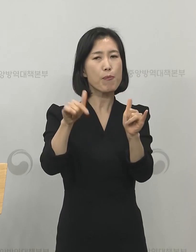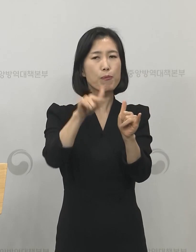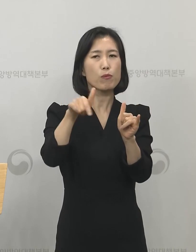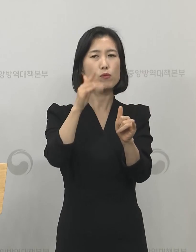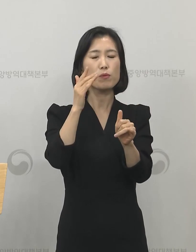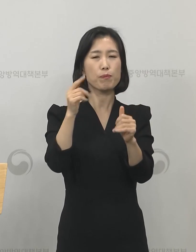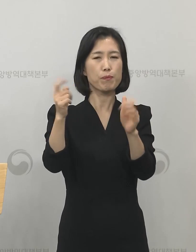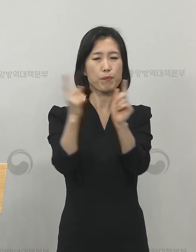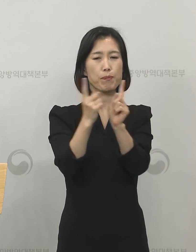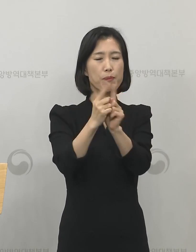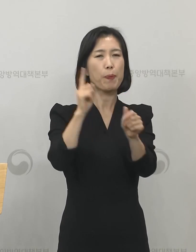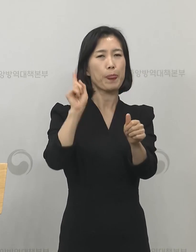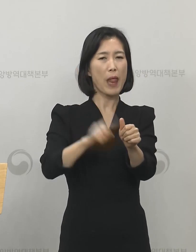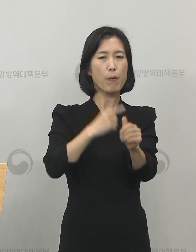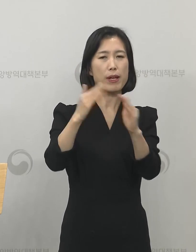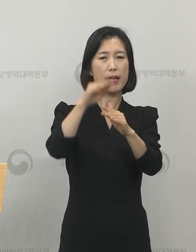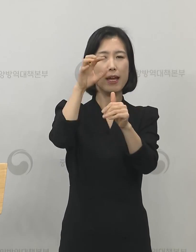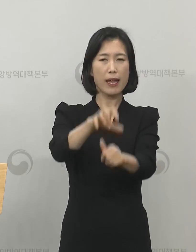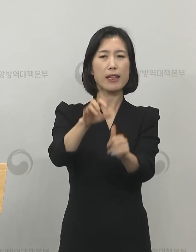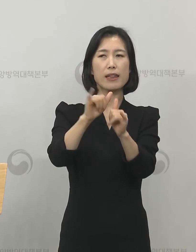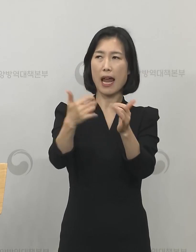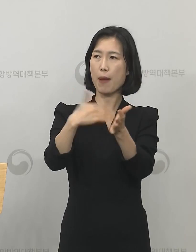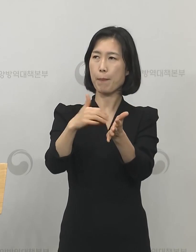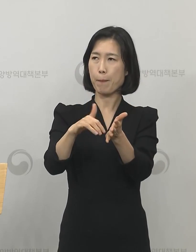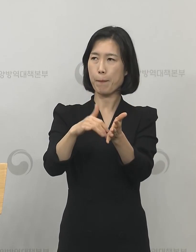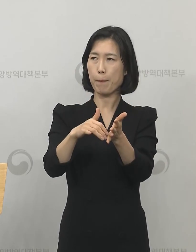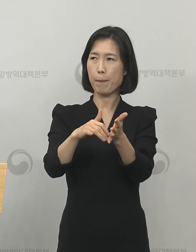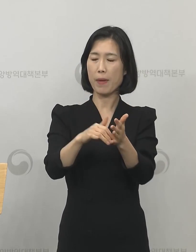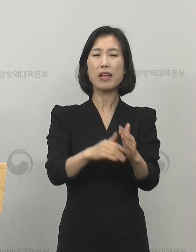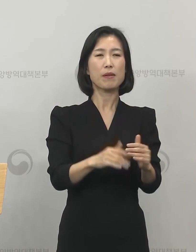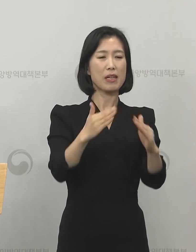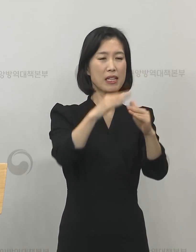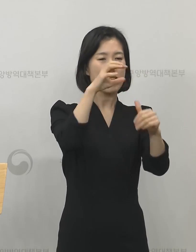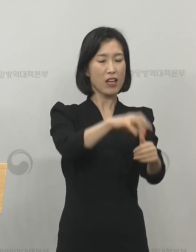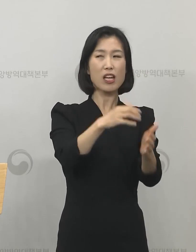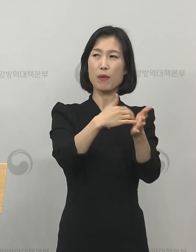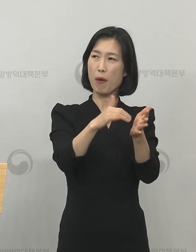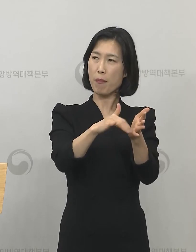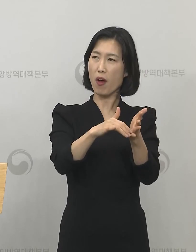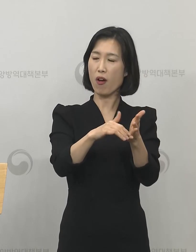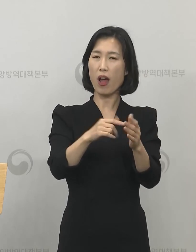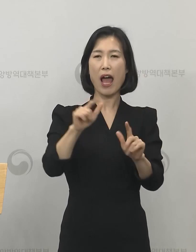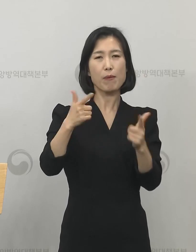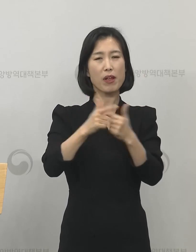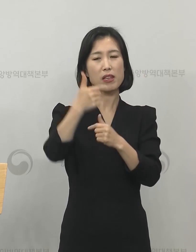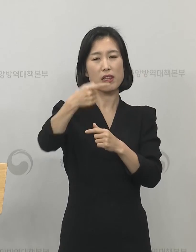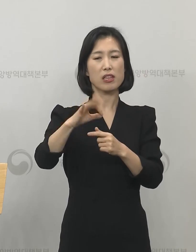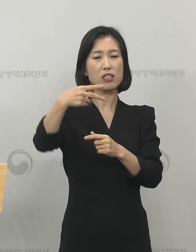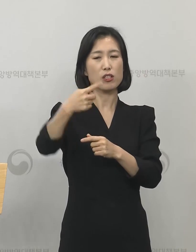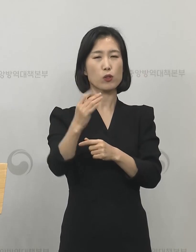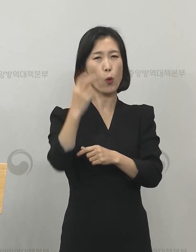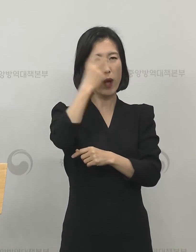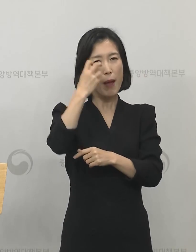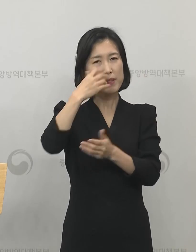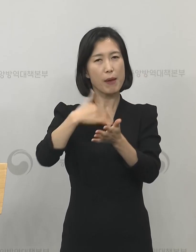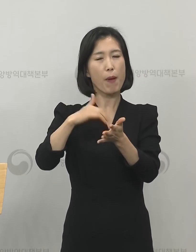명인지에 대해서 통계와 관련된 질문 주셨습니다. 네 저희가